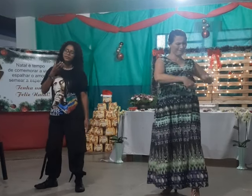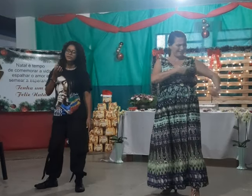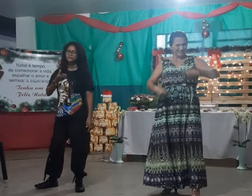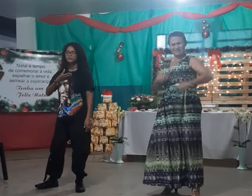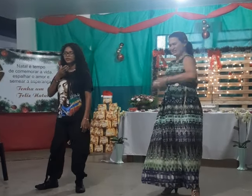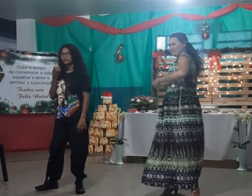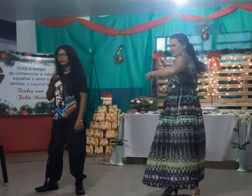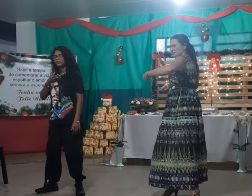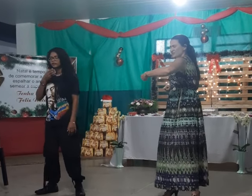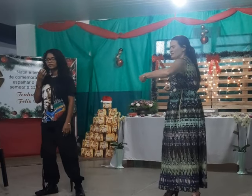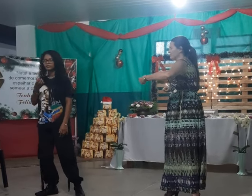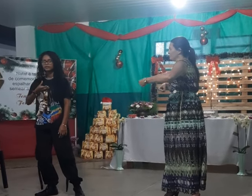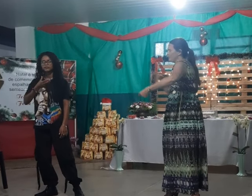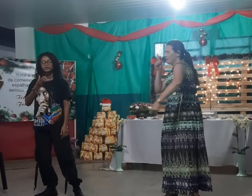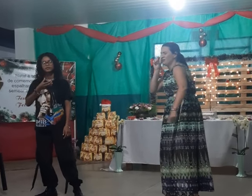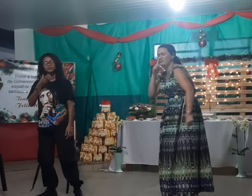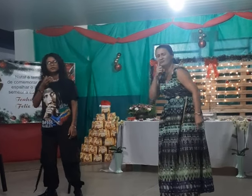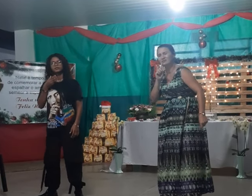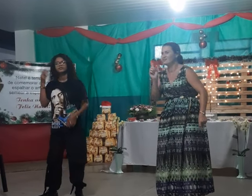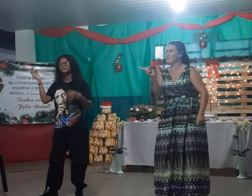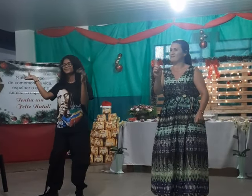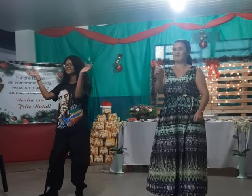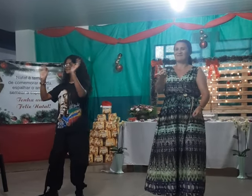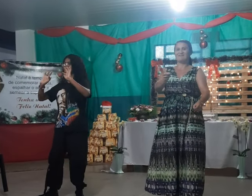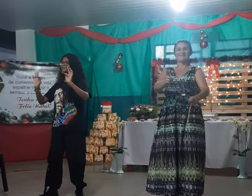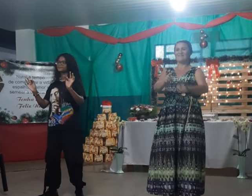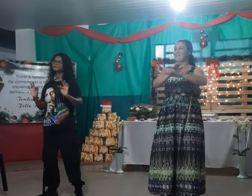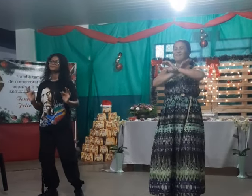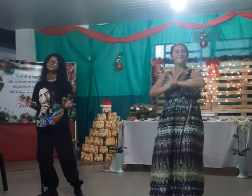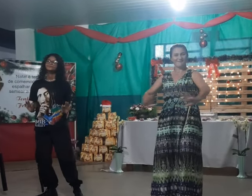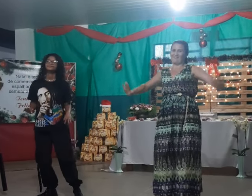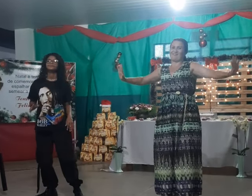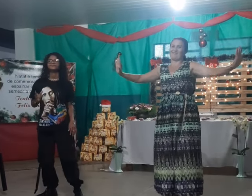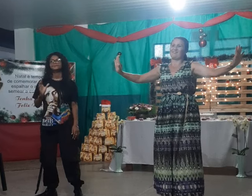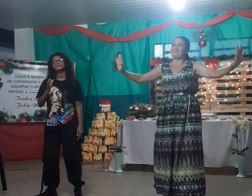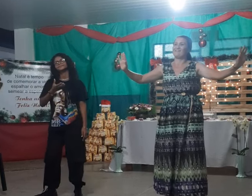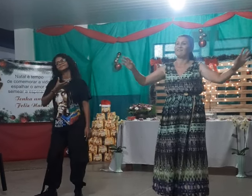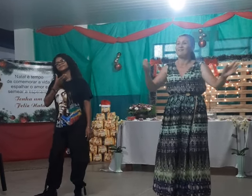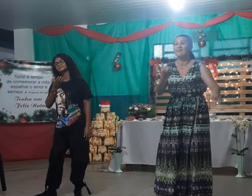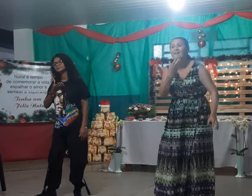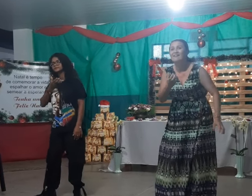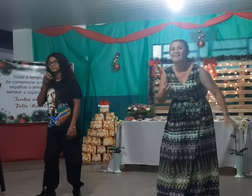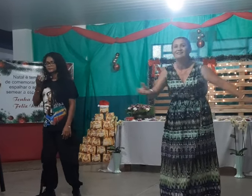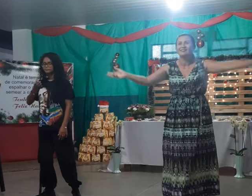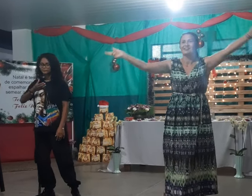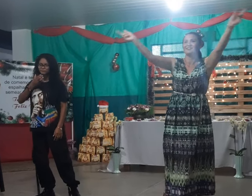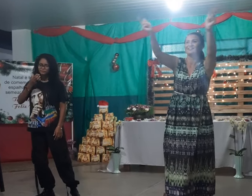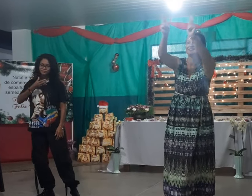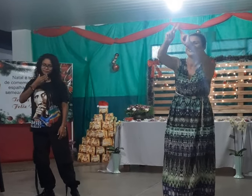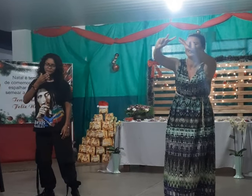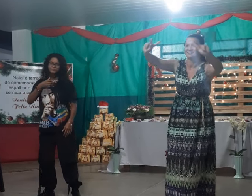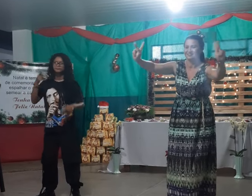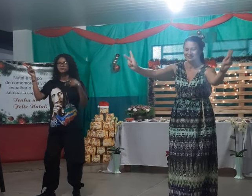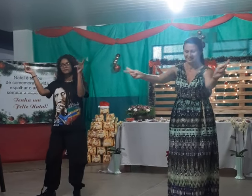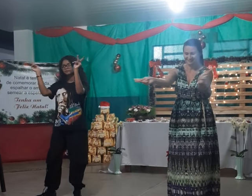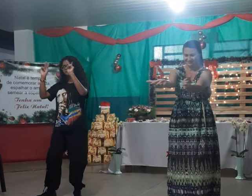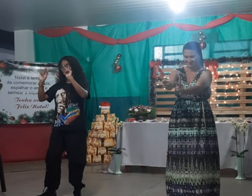e do novo também, A